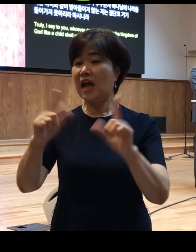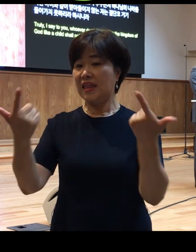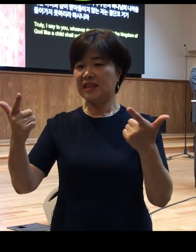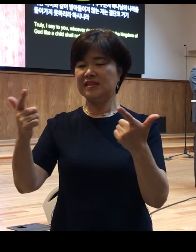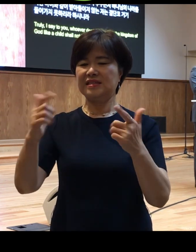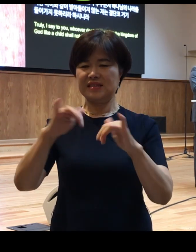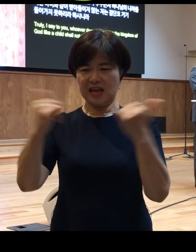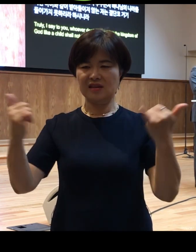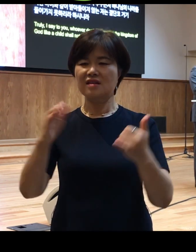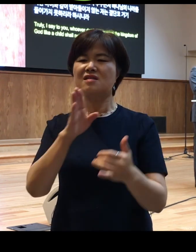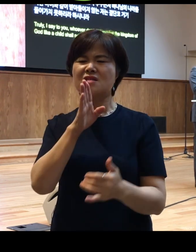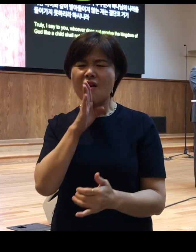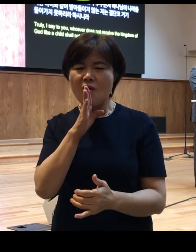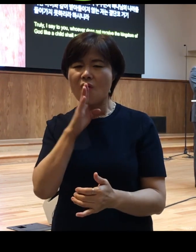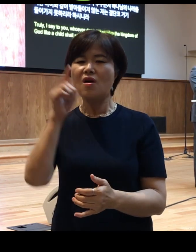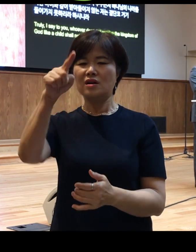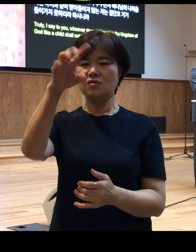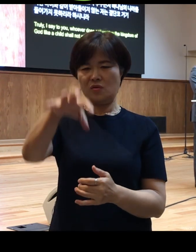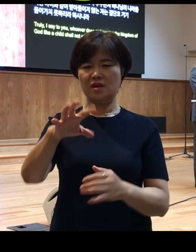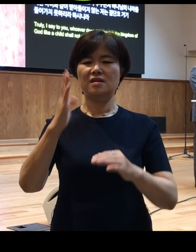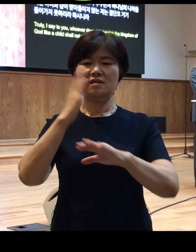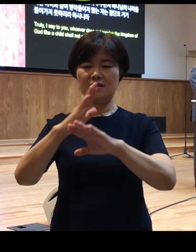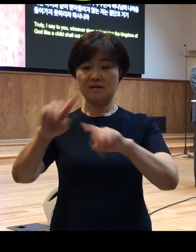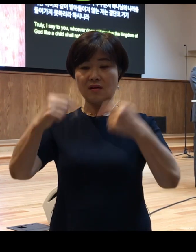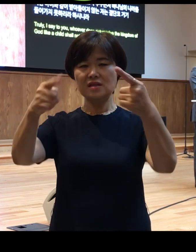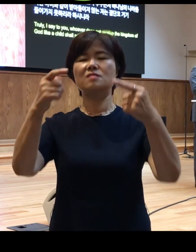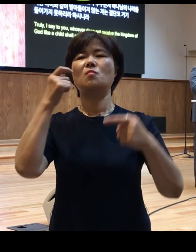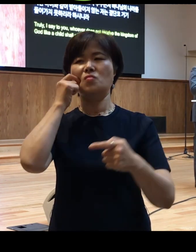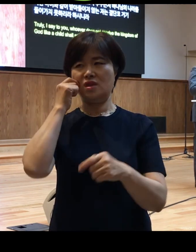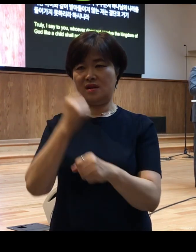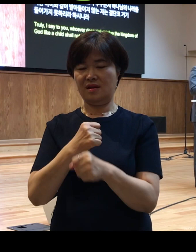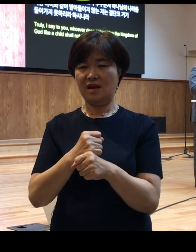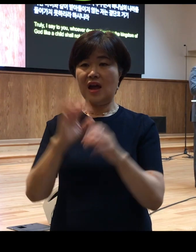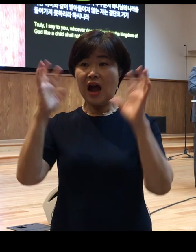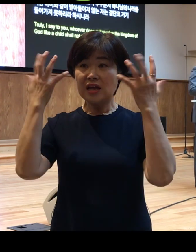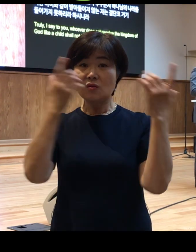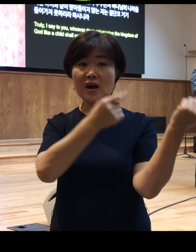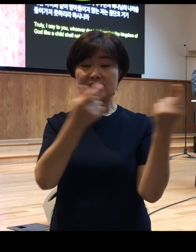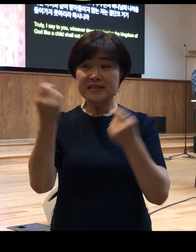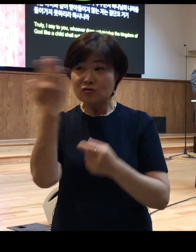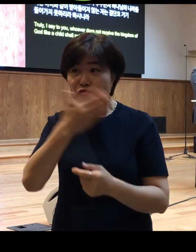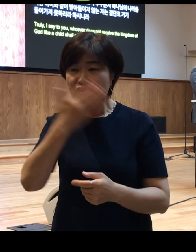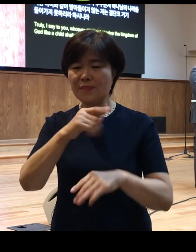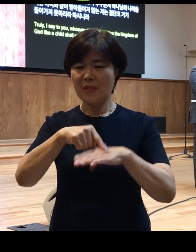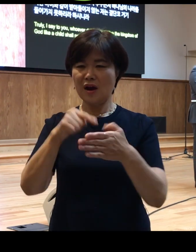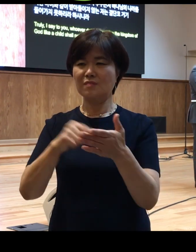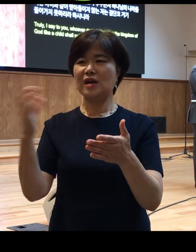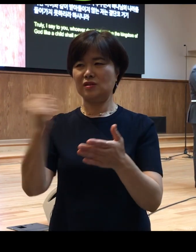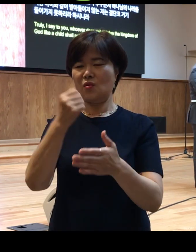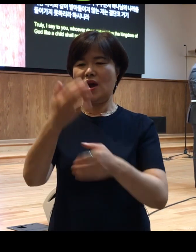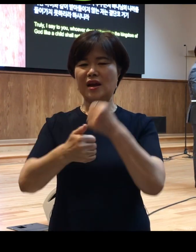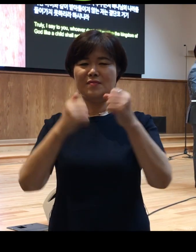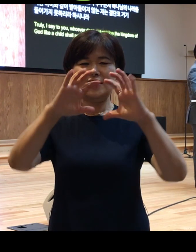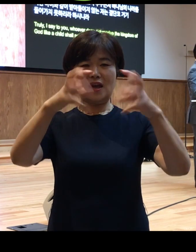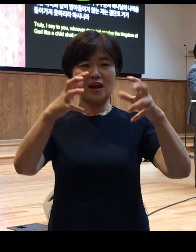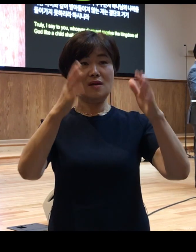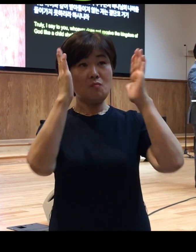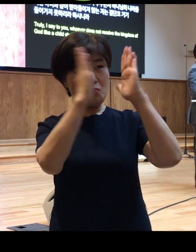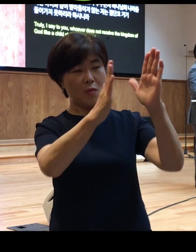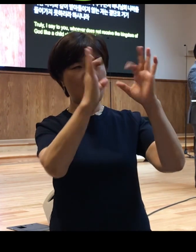결단코 거기 들어가지 못하리라 그럼 아이들과 같이 순수한 마음으로 하나님의 나라를 바라보고 하나님의